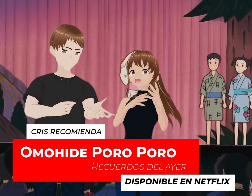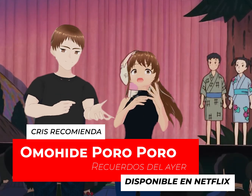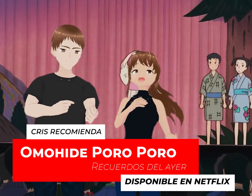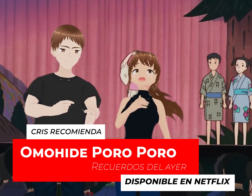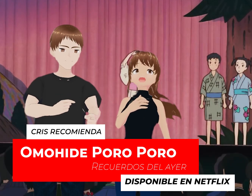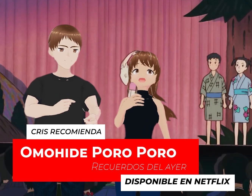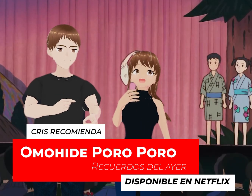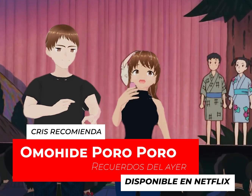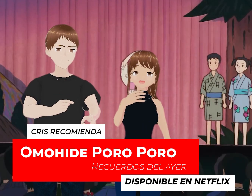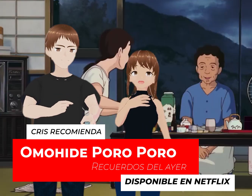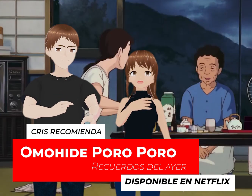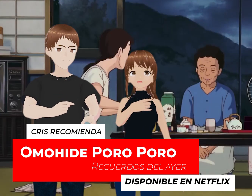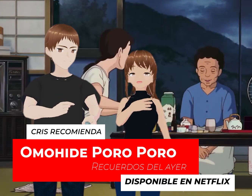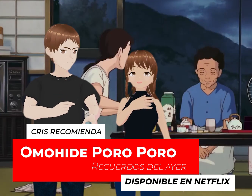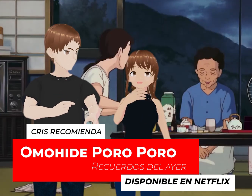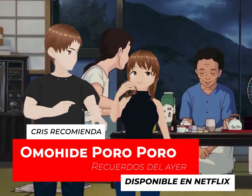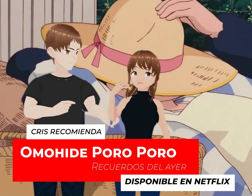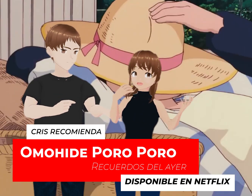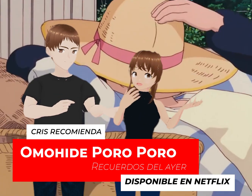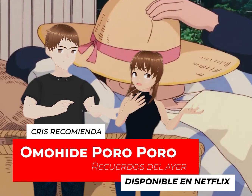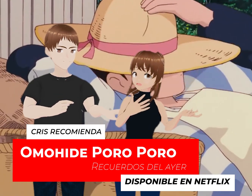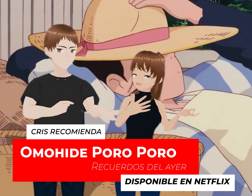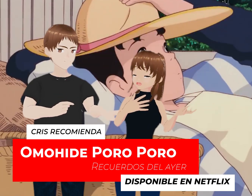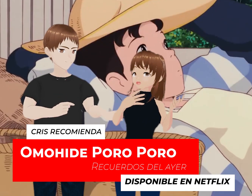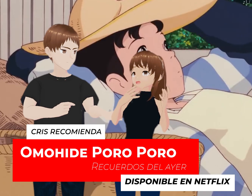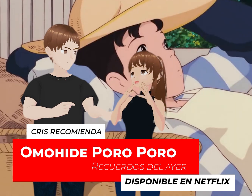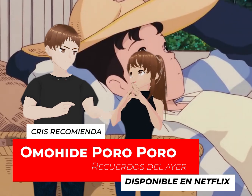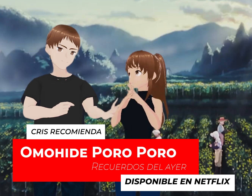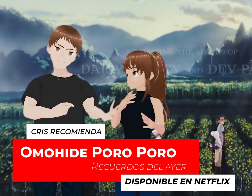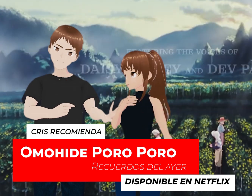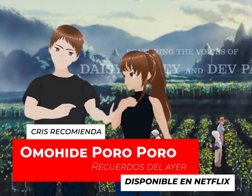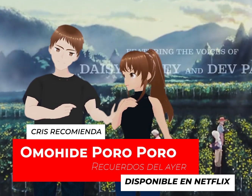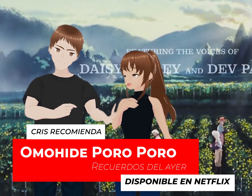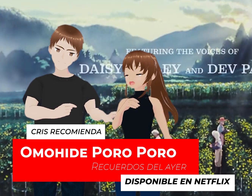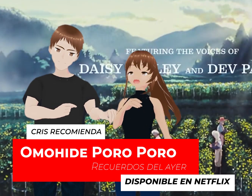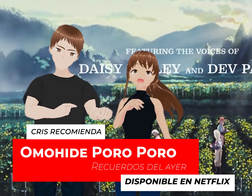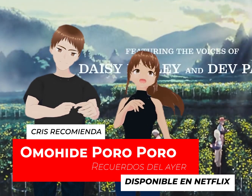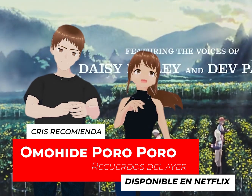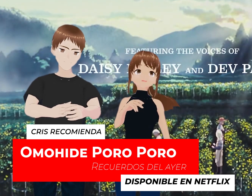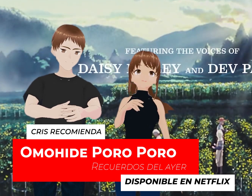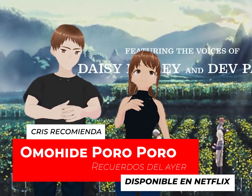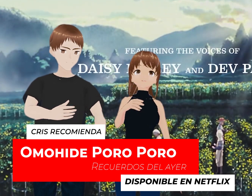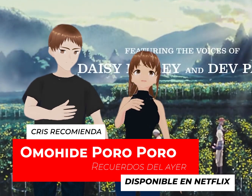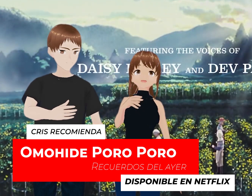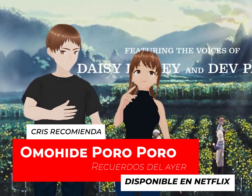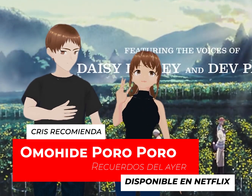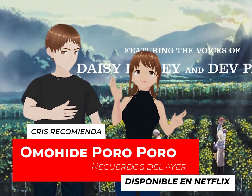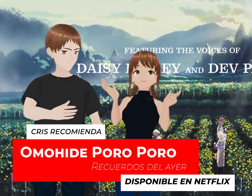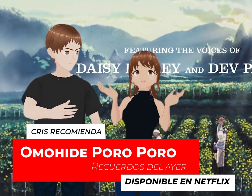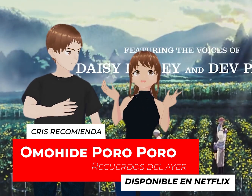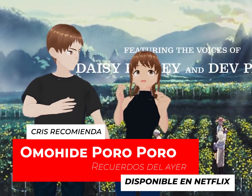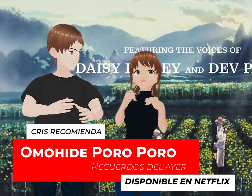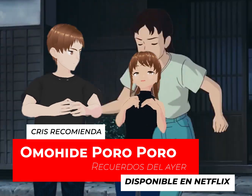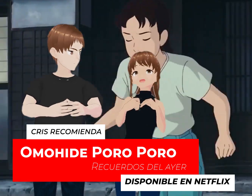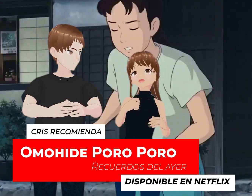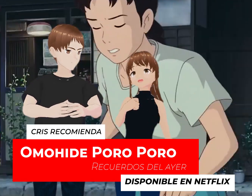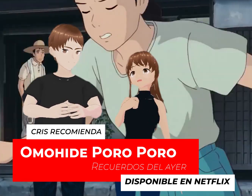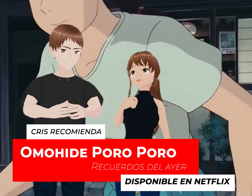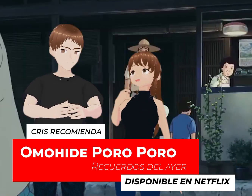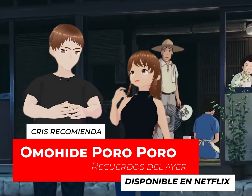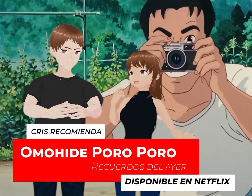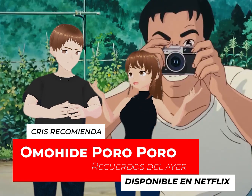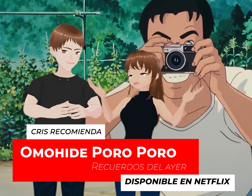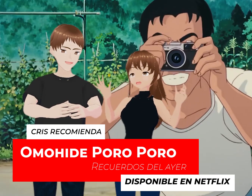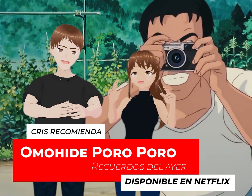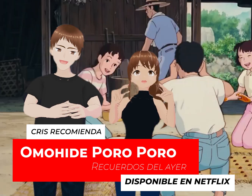Y ella tiene dos hermanas más grandes Y estas hermanas Digamos que son más